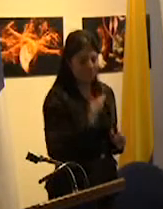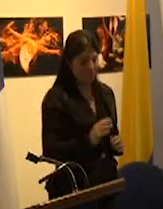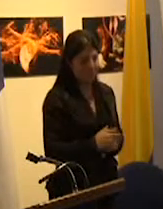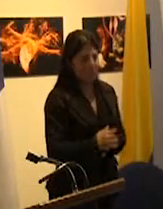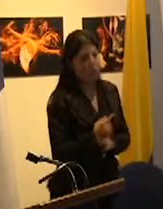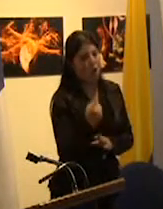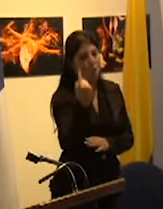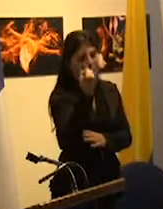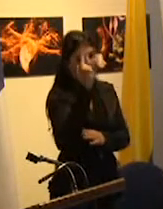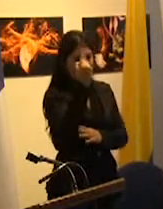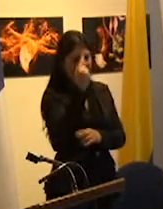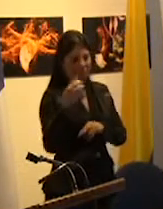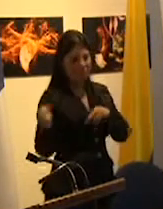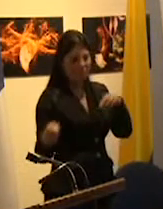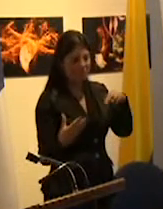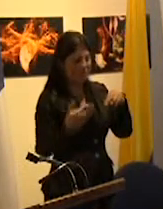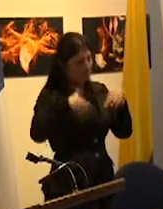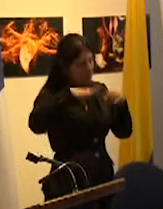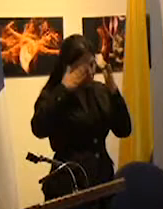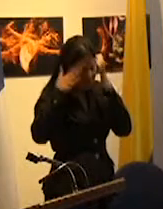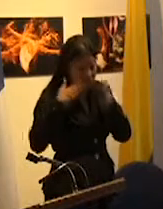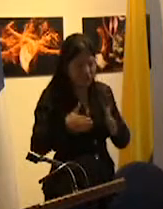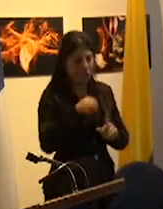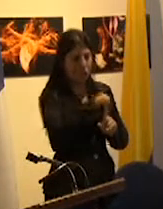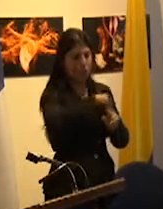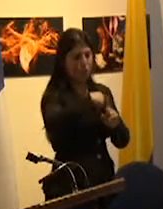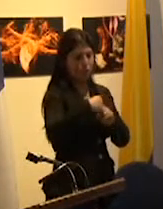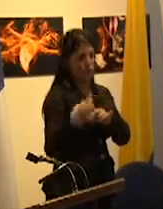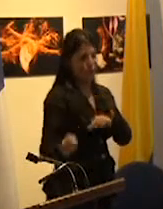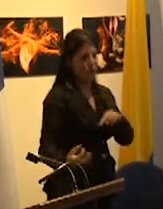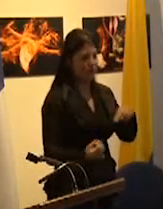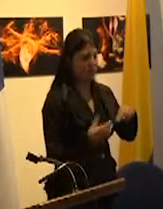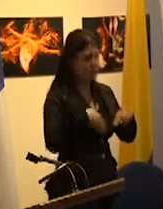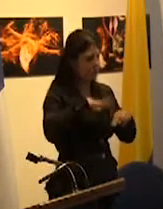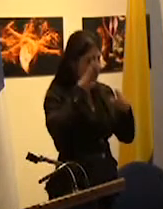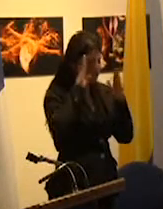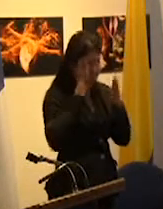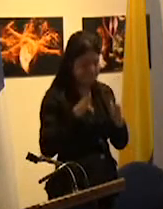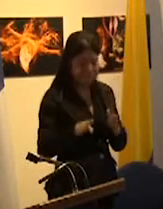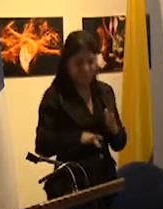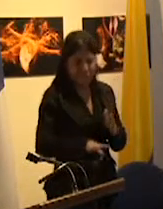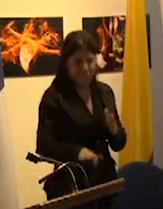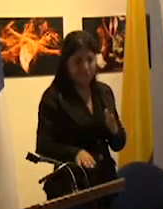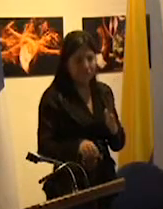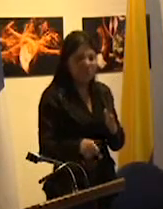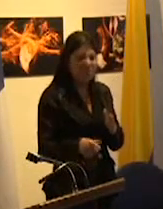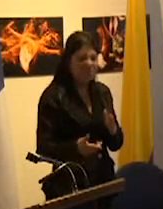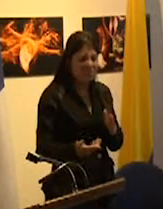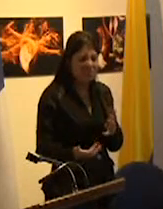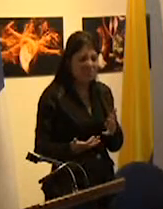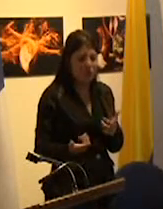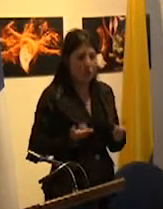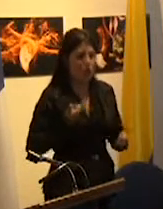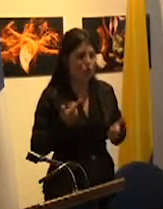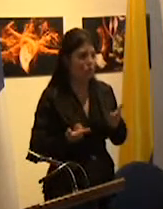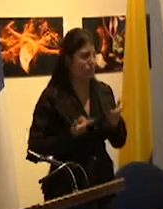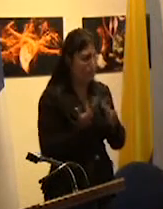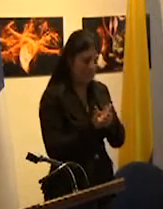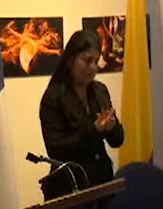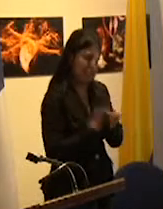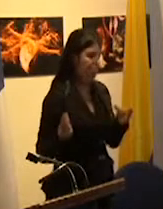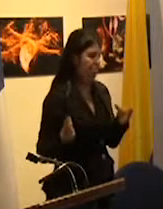concentró fundamentalmente en la cuestión socio-educativa y operó en la lucha contra la